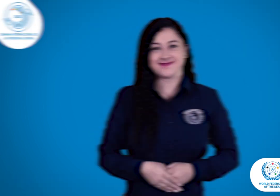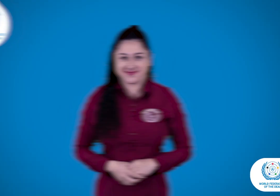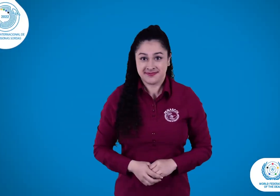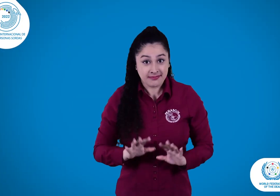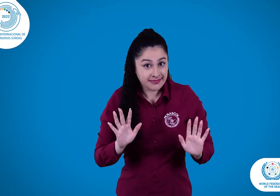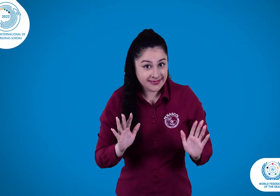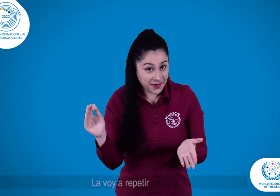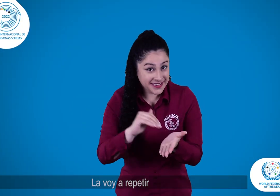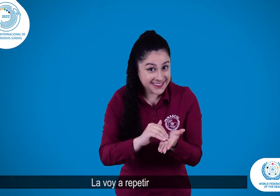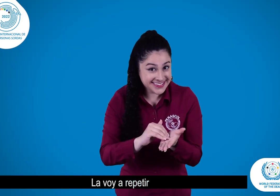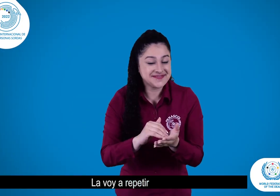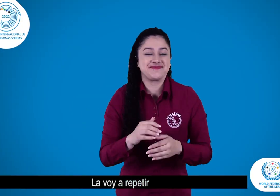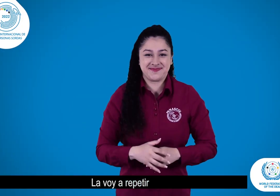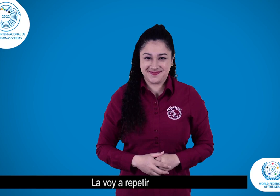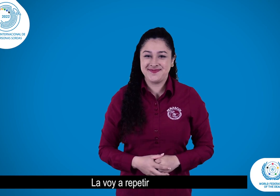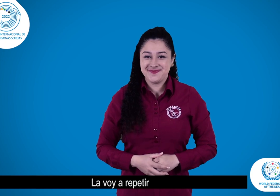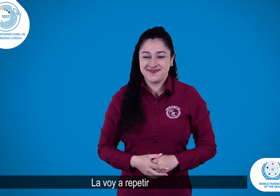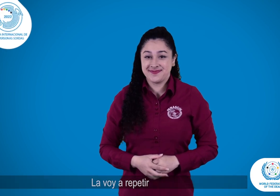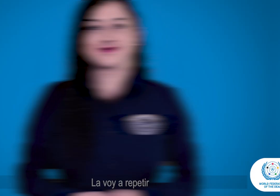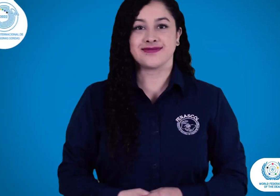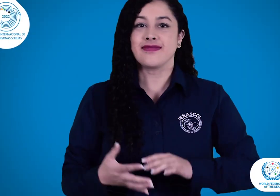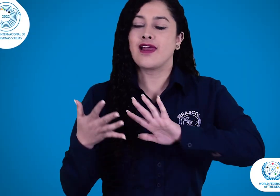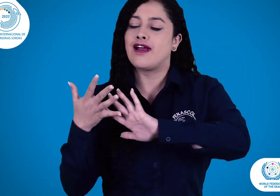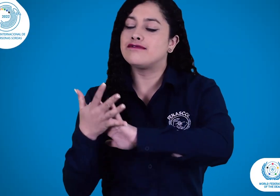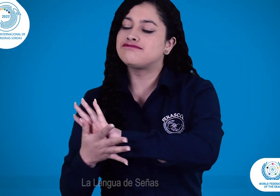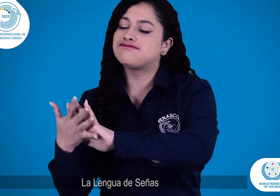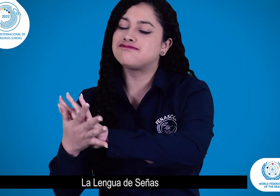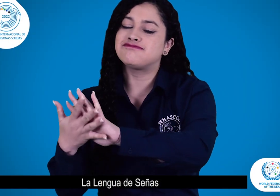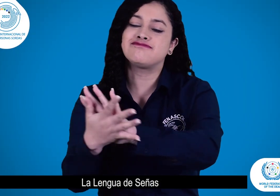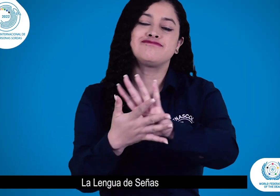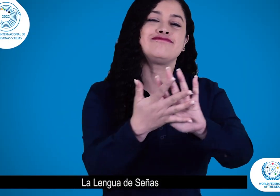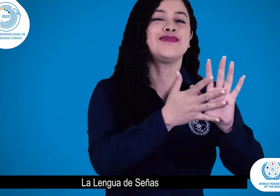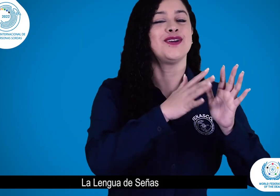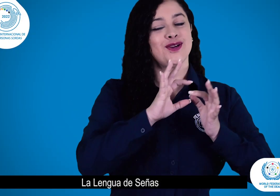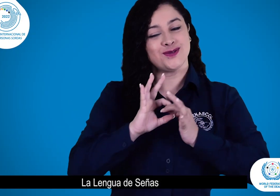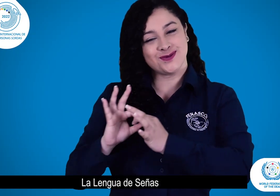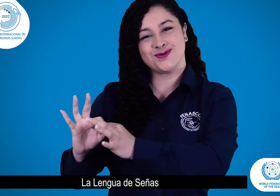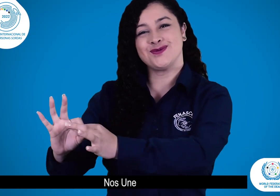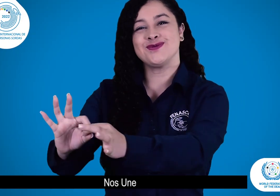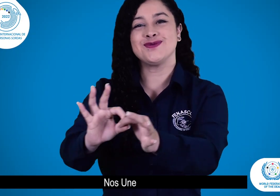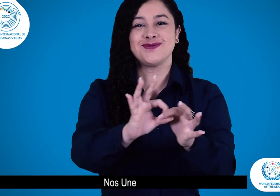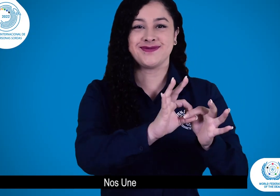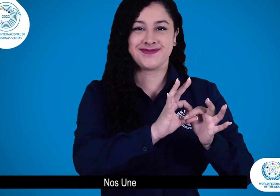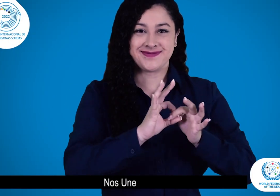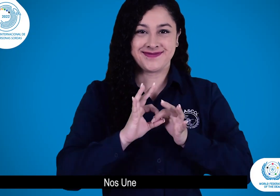La voy a repetir. La lengua de señas nos une.